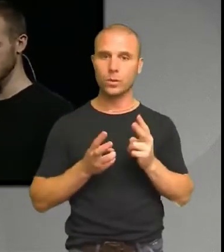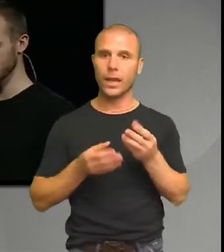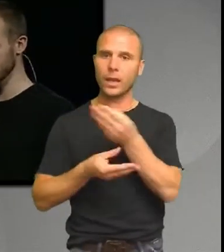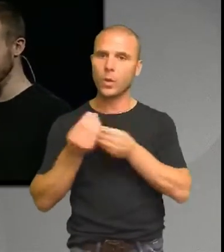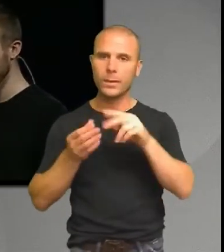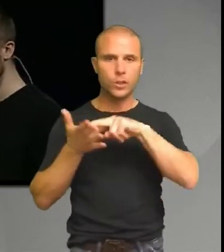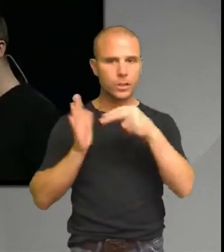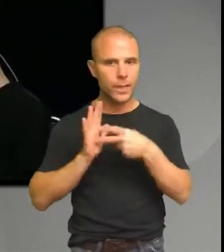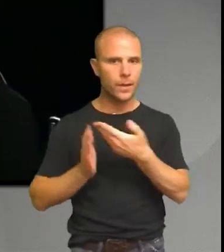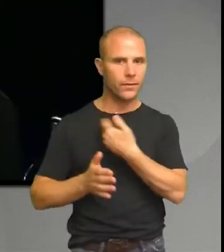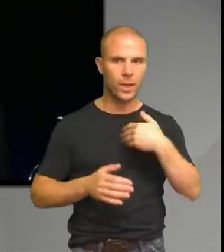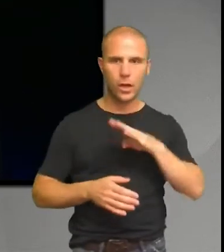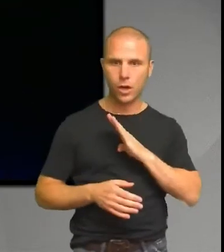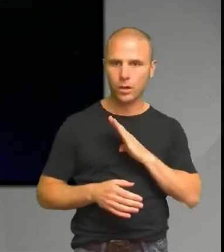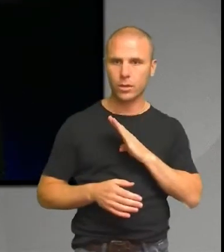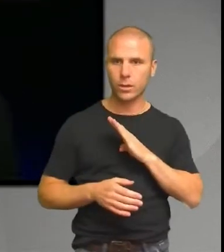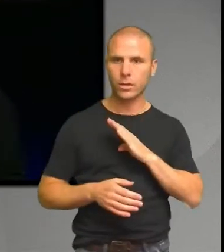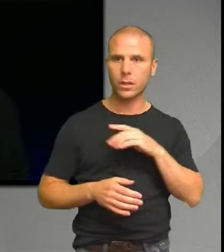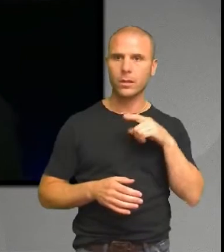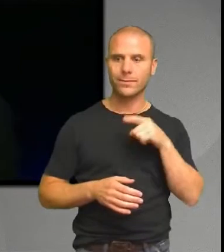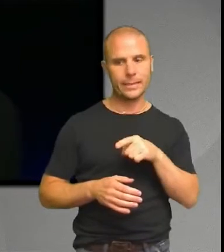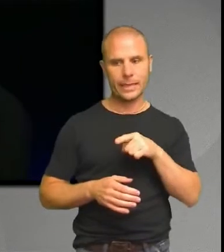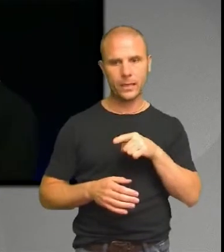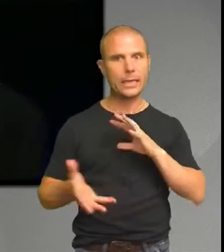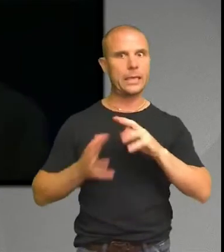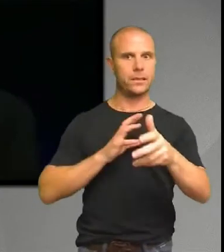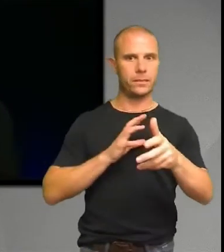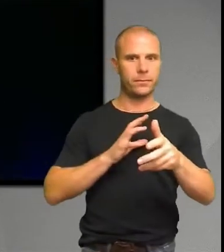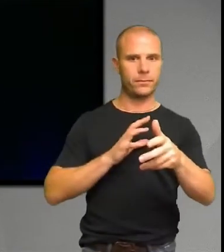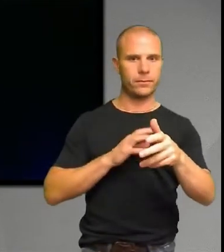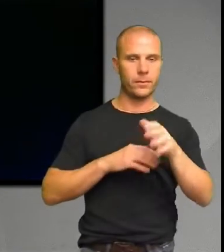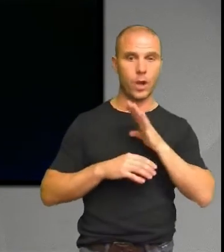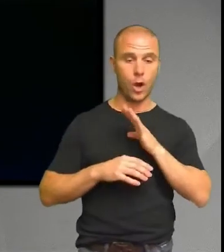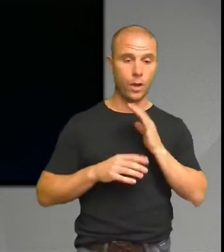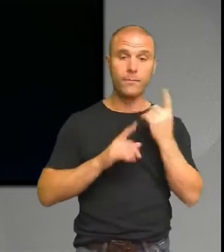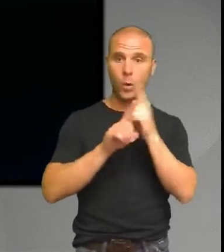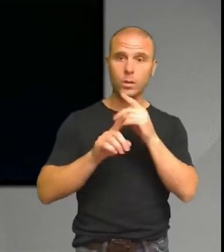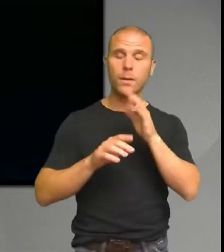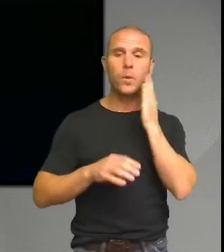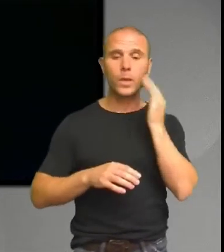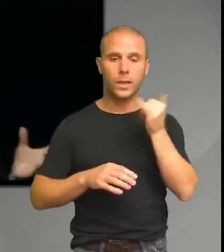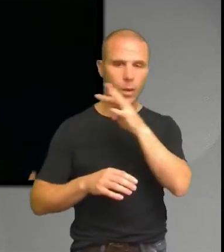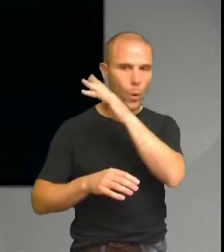planeten har är satt i kris. Vi har en åldrande befolkning. Och vi har en arbetslöshet framför allt bland unga.